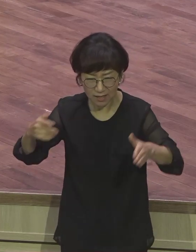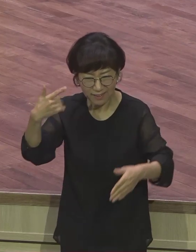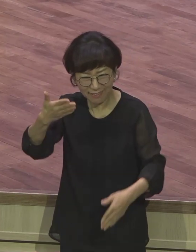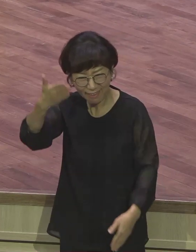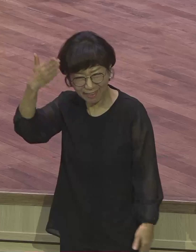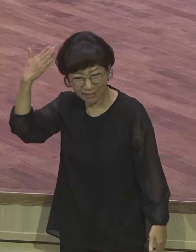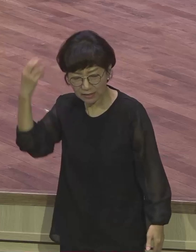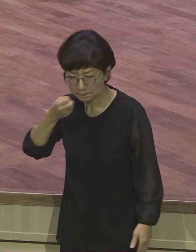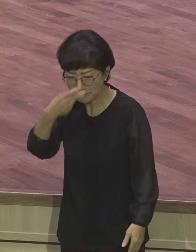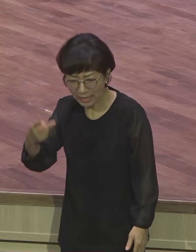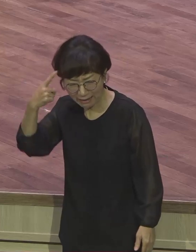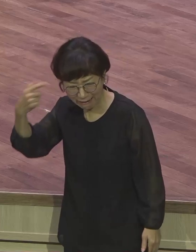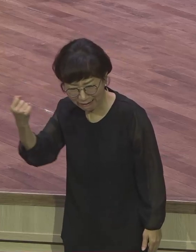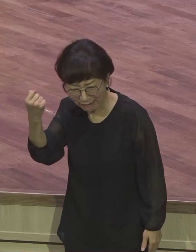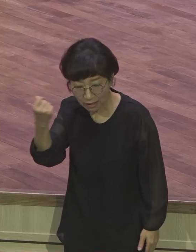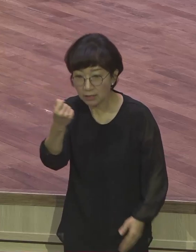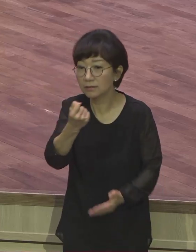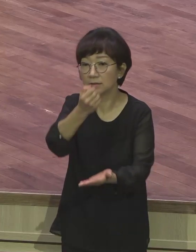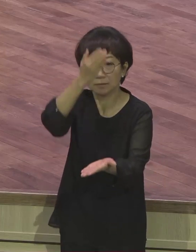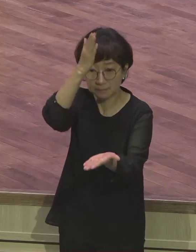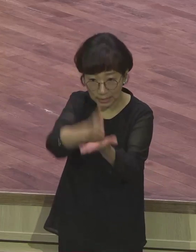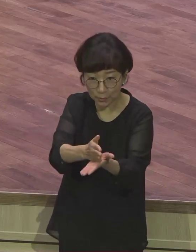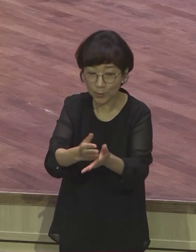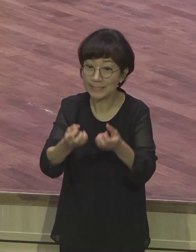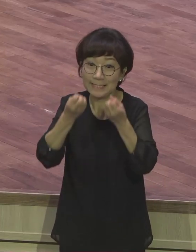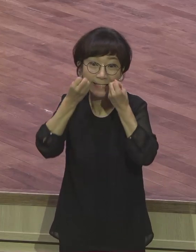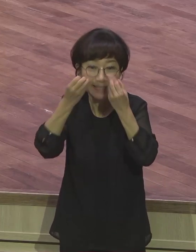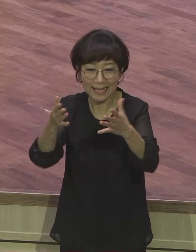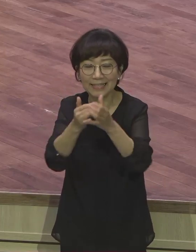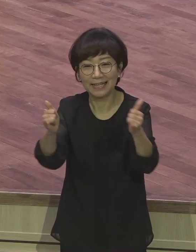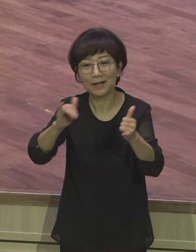복음 충만한 감사 충만한 새틀의 생 되기를 바랍니다.